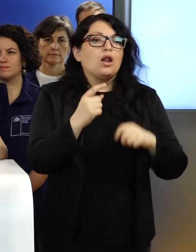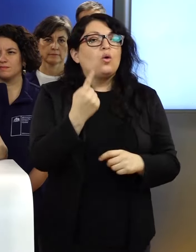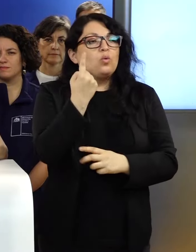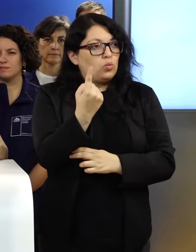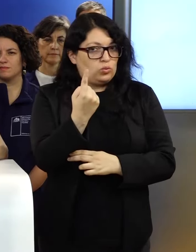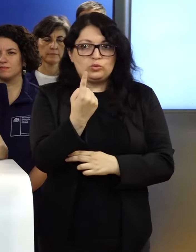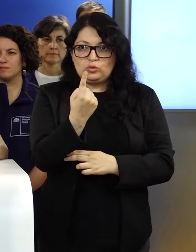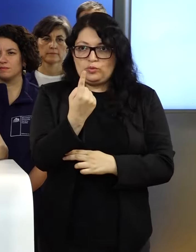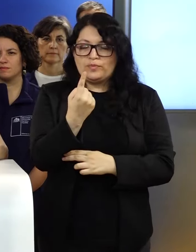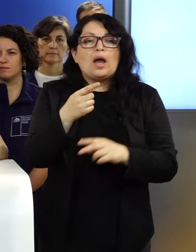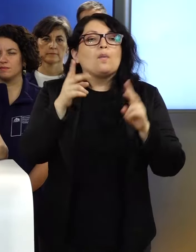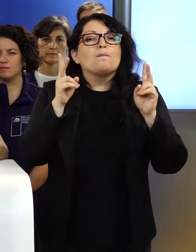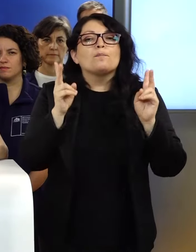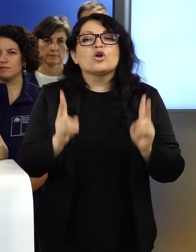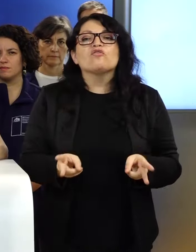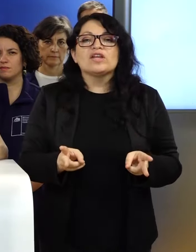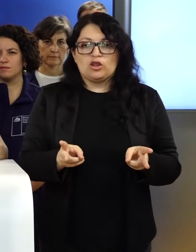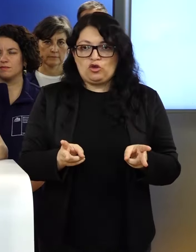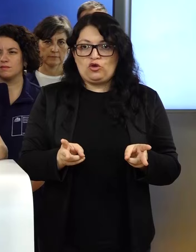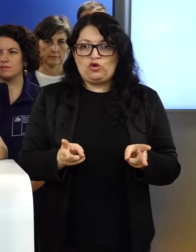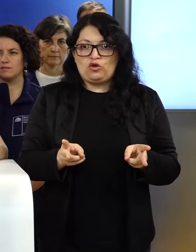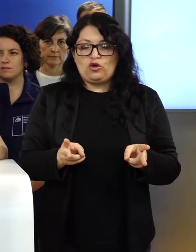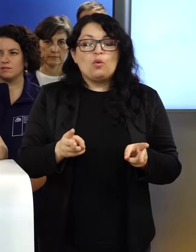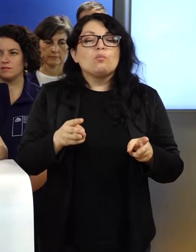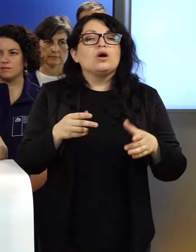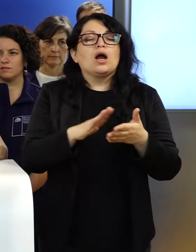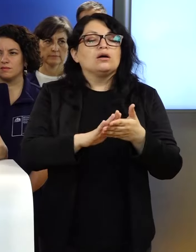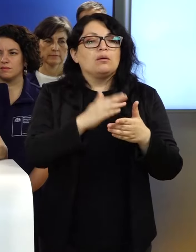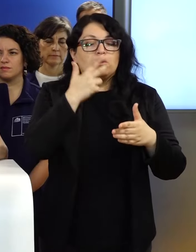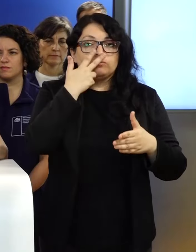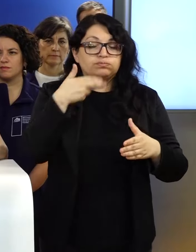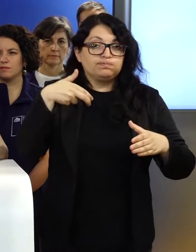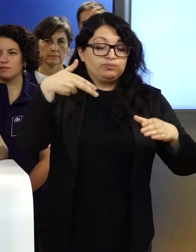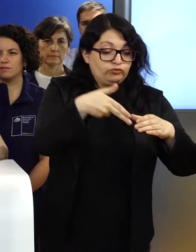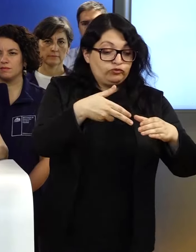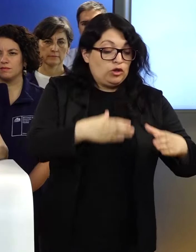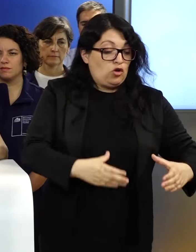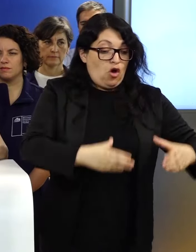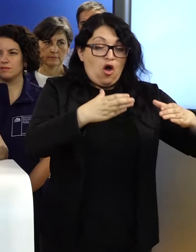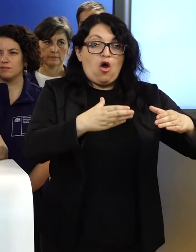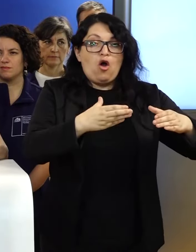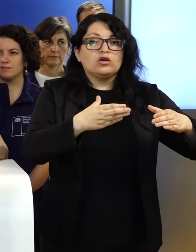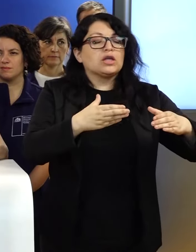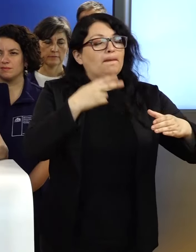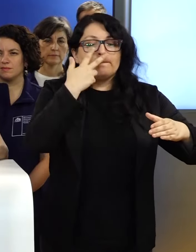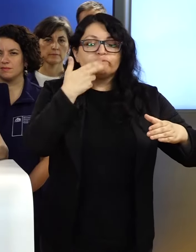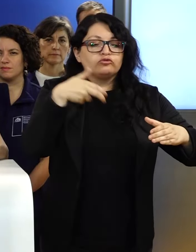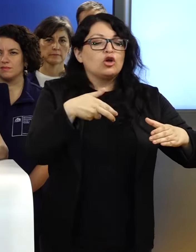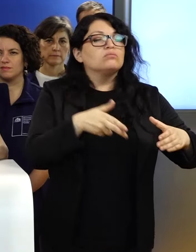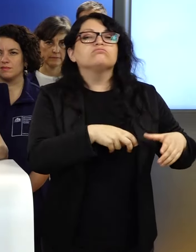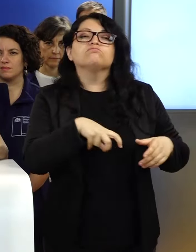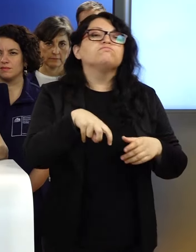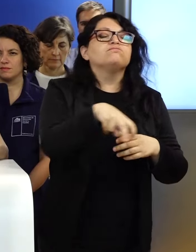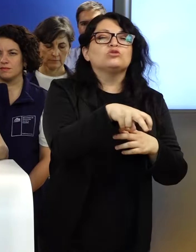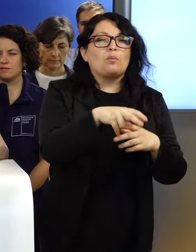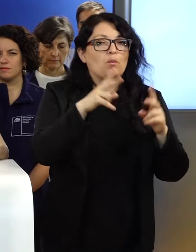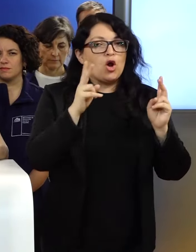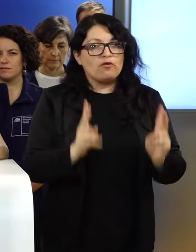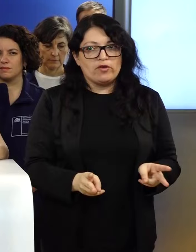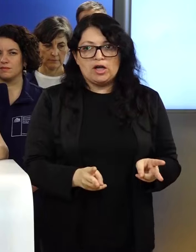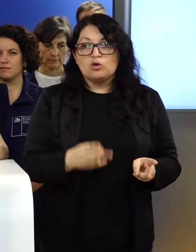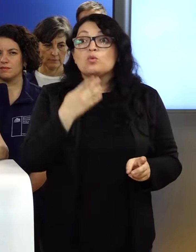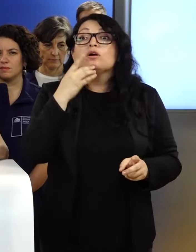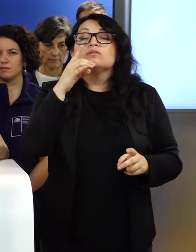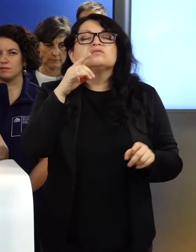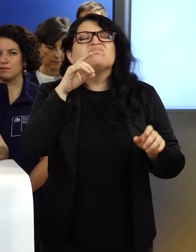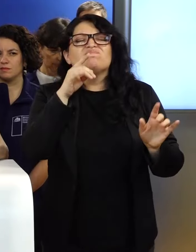prohibir el transporte de combustible en bidones. Tenemos indicación, como decíamos, de intencionalidad en varios